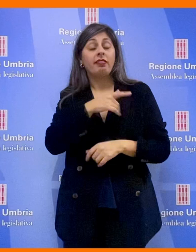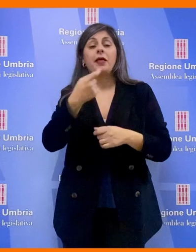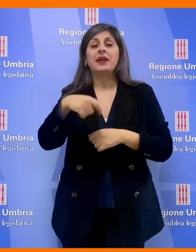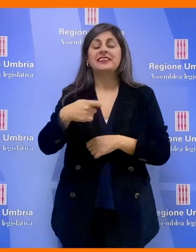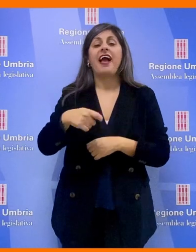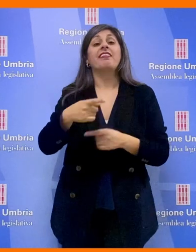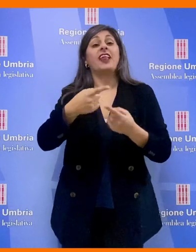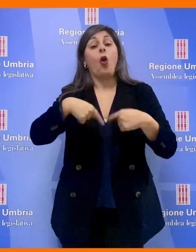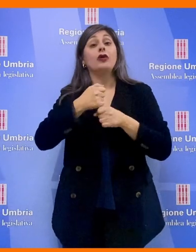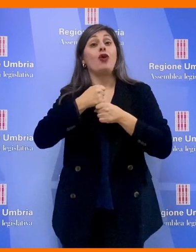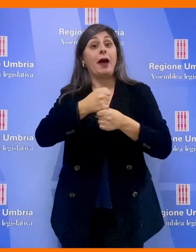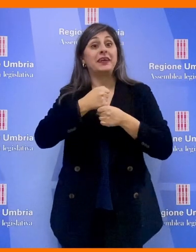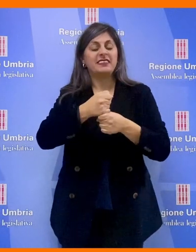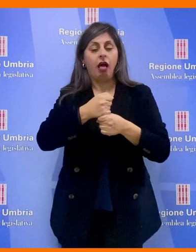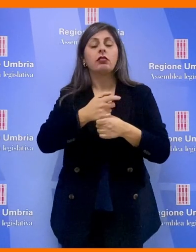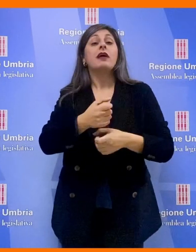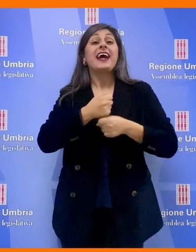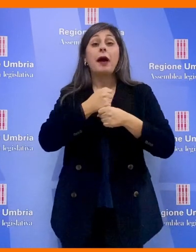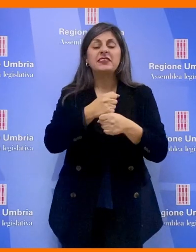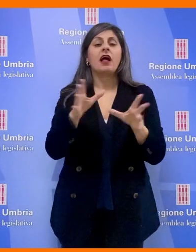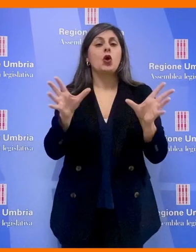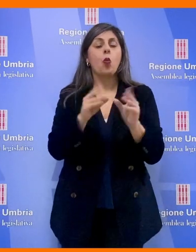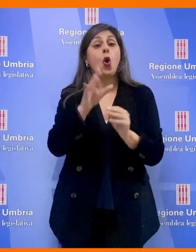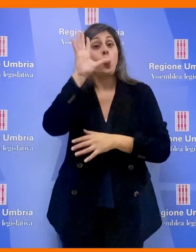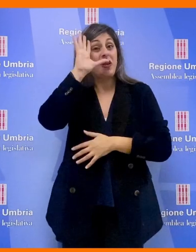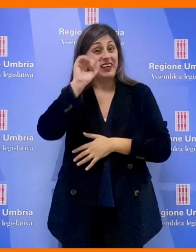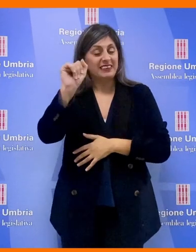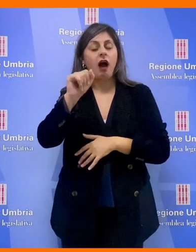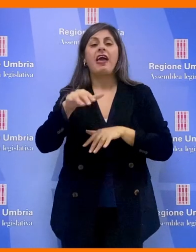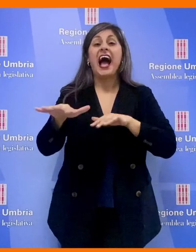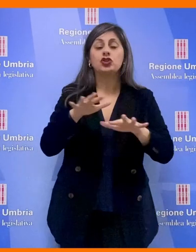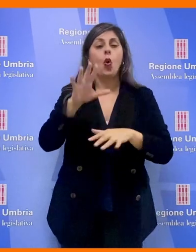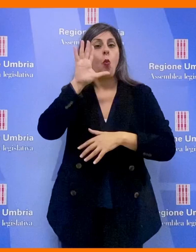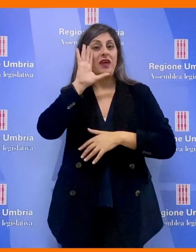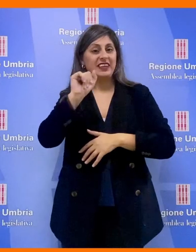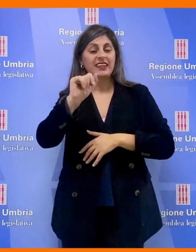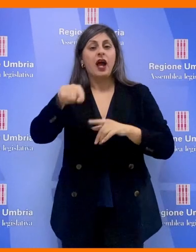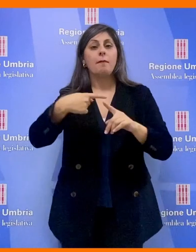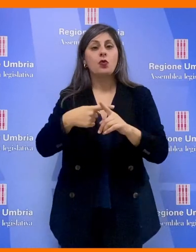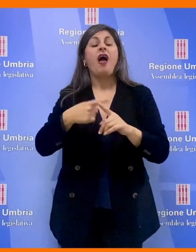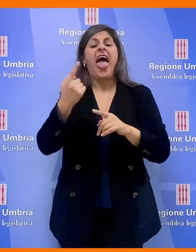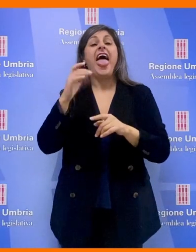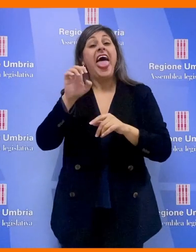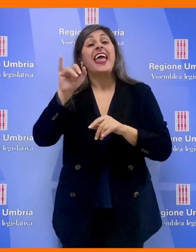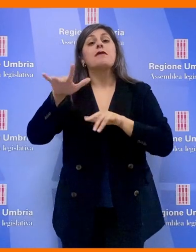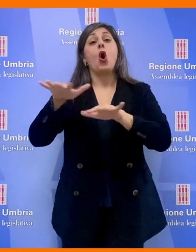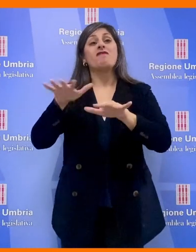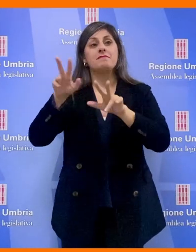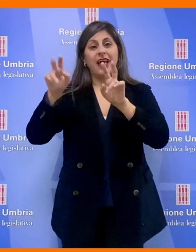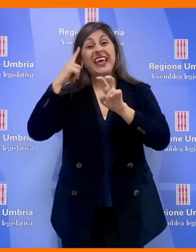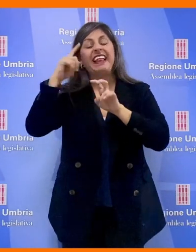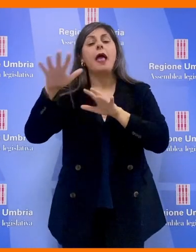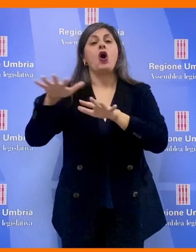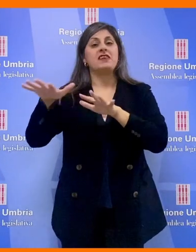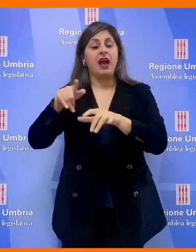rappresentanti, i rappresentanti di unione degli universitari, azione universitaria ed è in movimento. Illustrando l'atto di